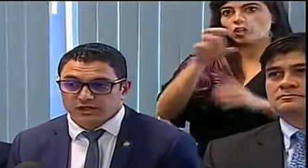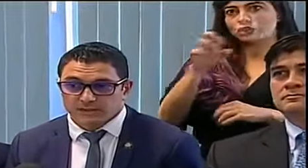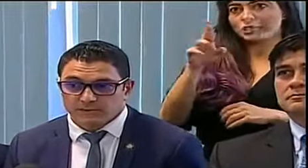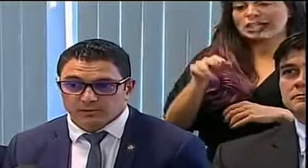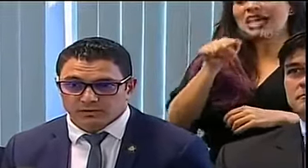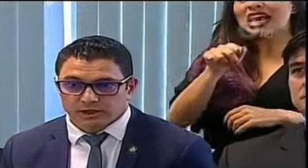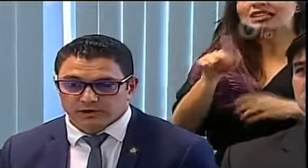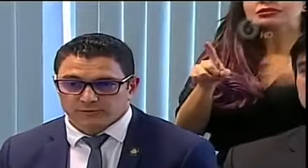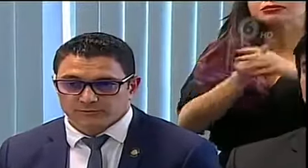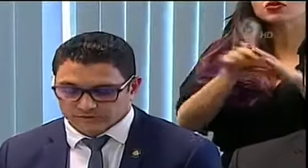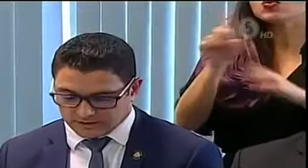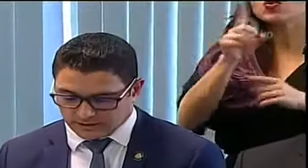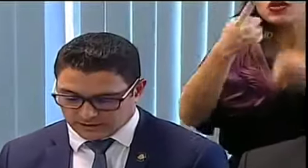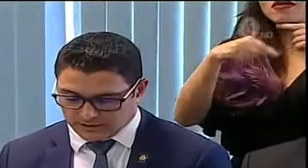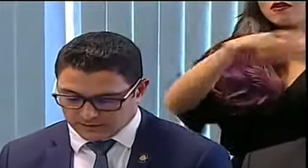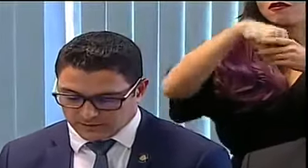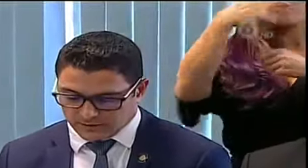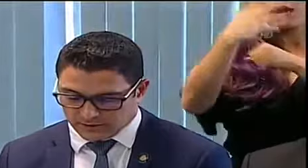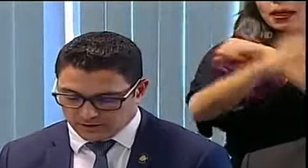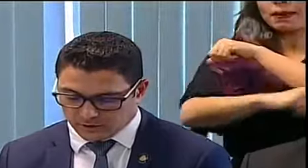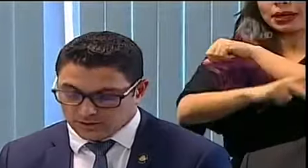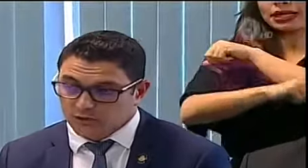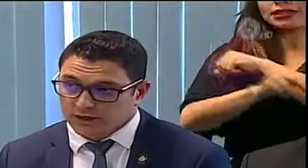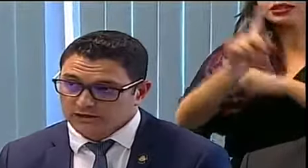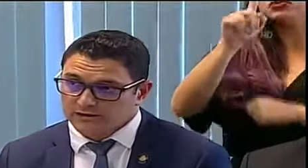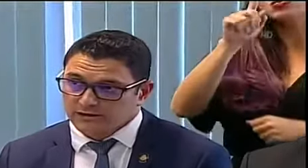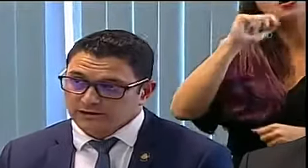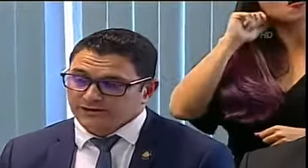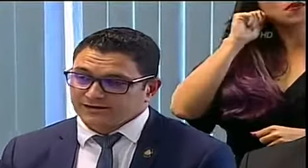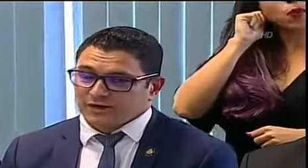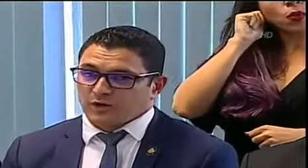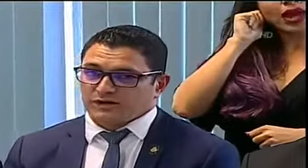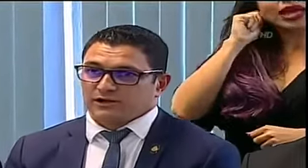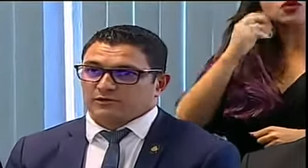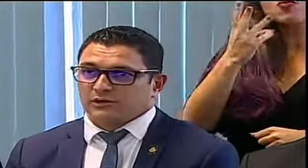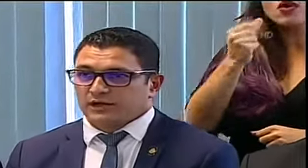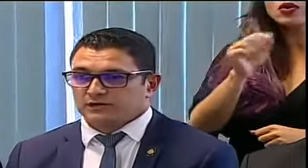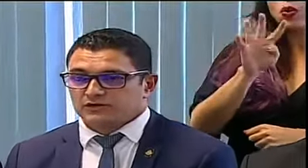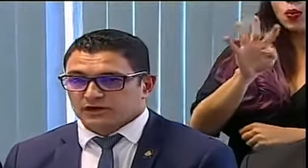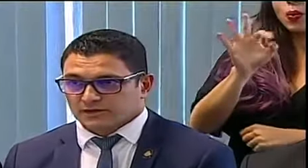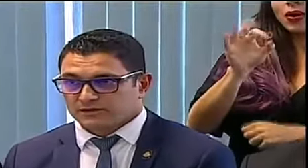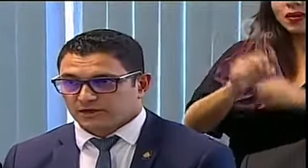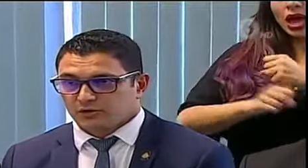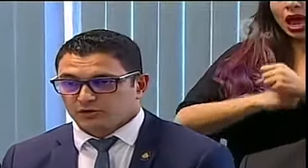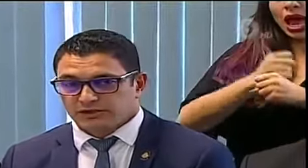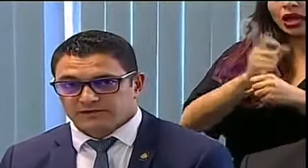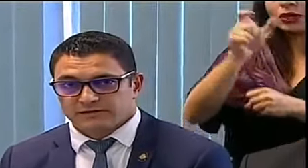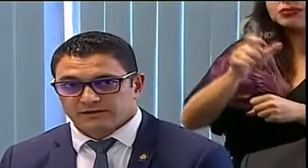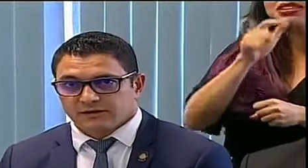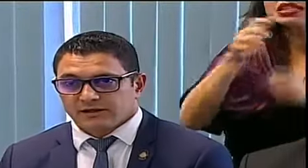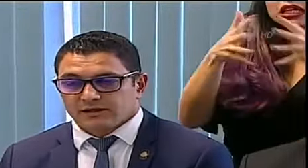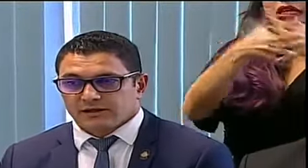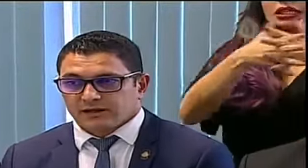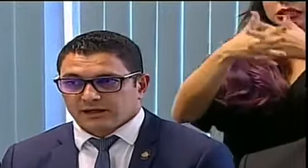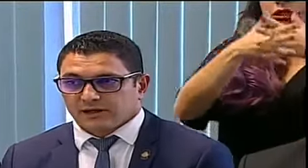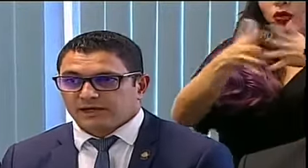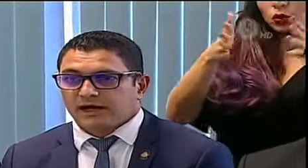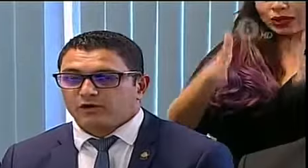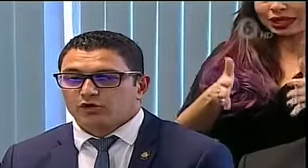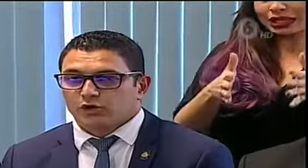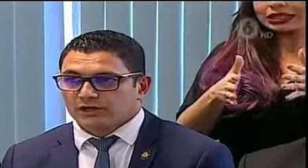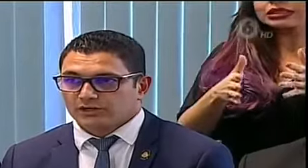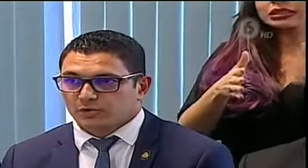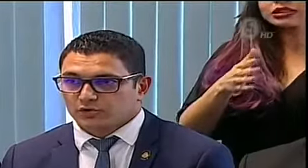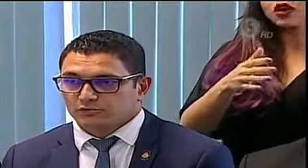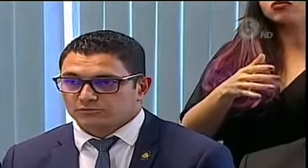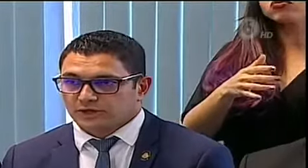caso importado. Se trata de una mujer de 49 años estadounidense que ha